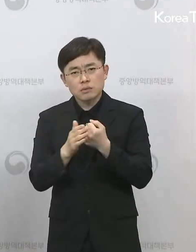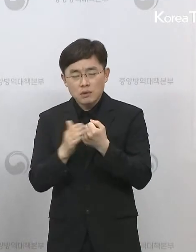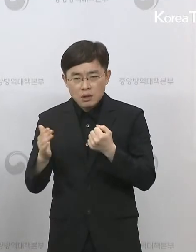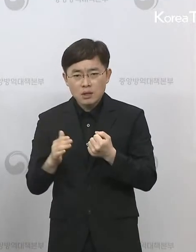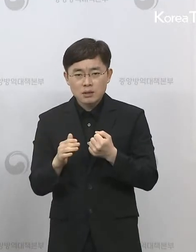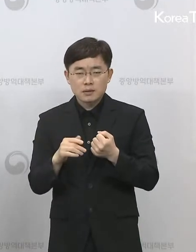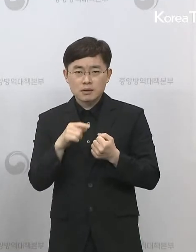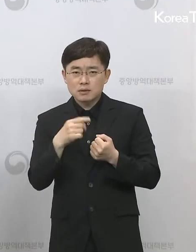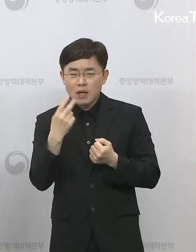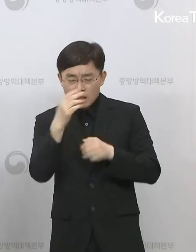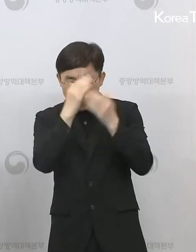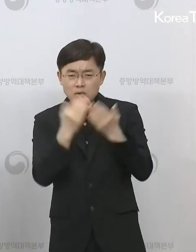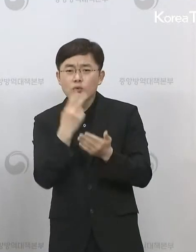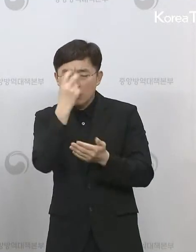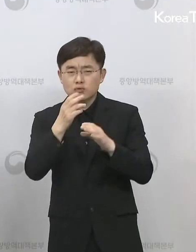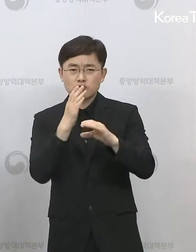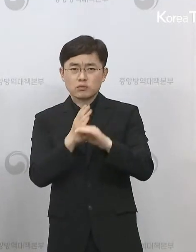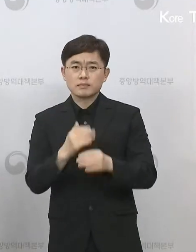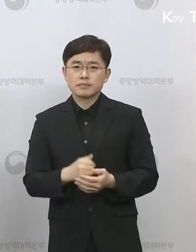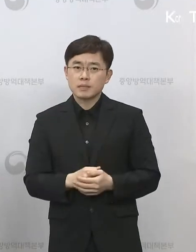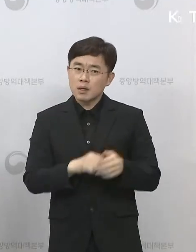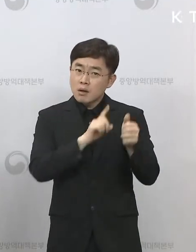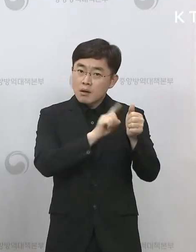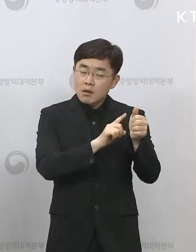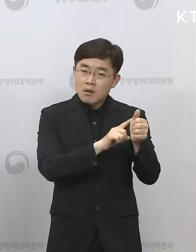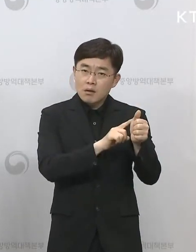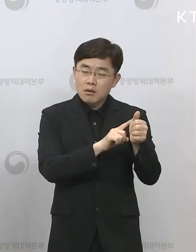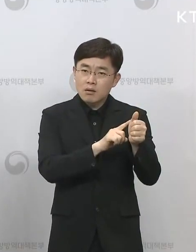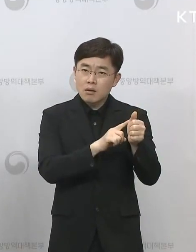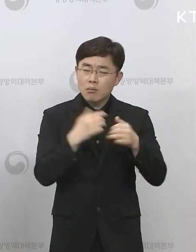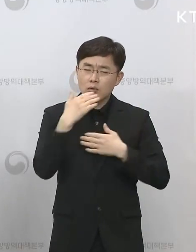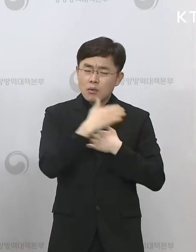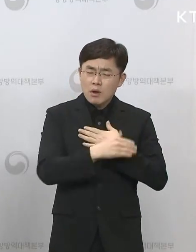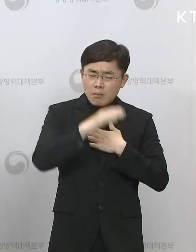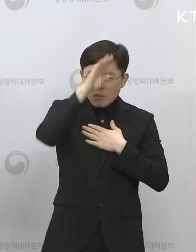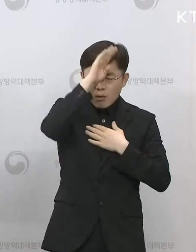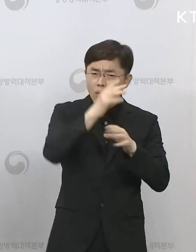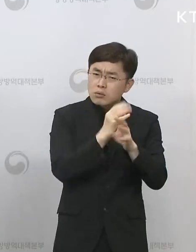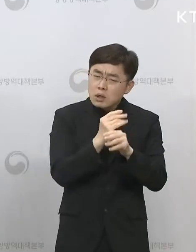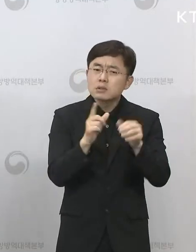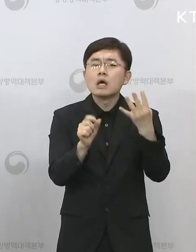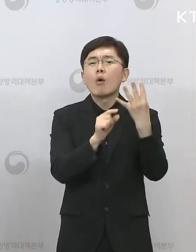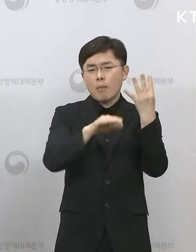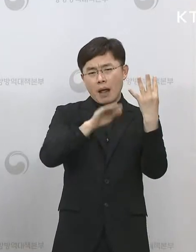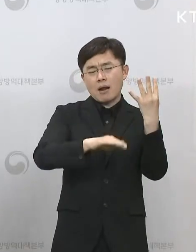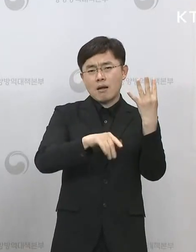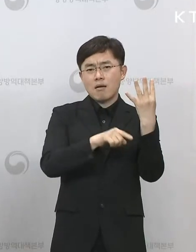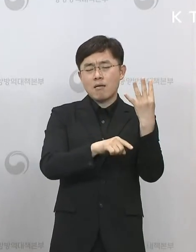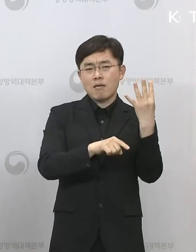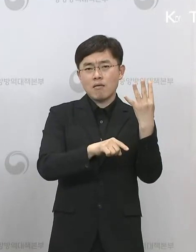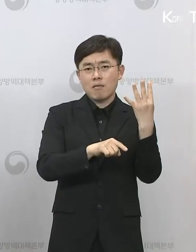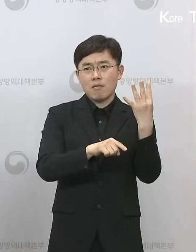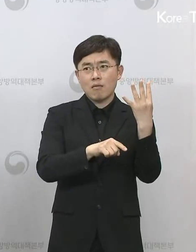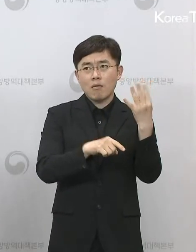환자의 증상 발생 시기와 비교해보면 증상 발생 시기는 4월 말이고 필리핀에서